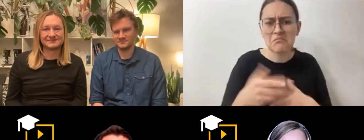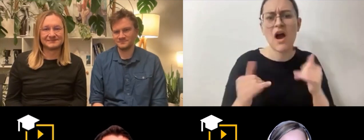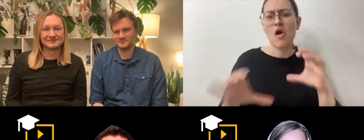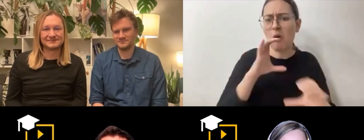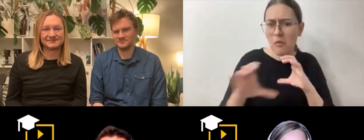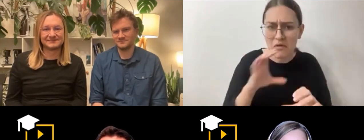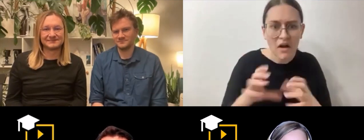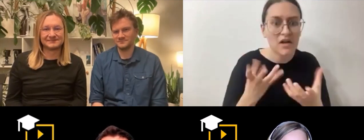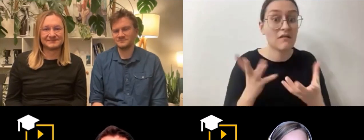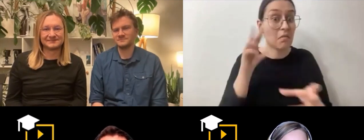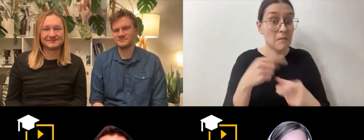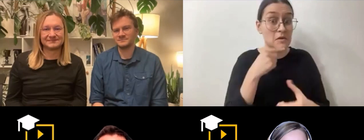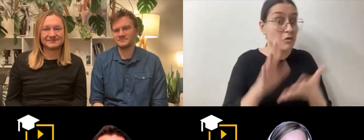Do you use other forms of communication?